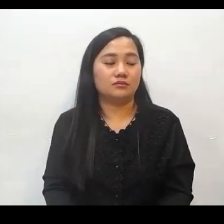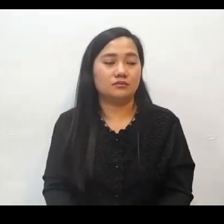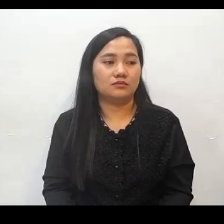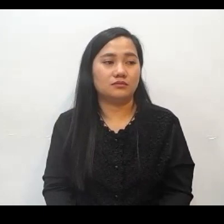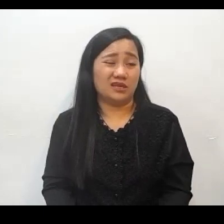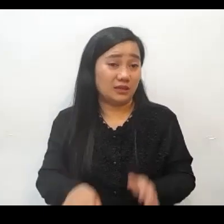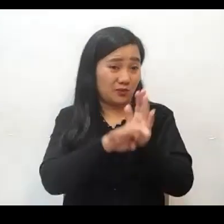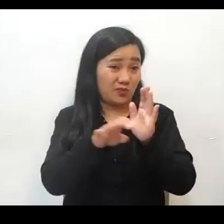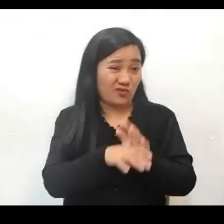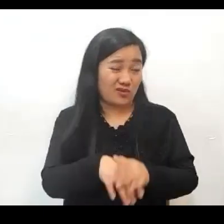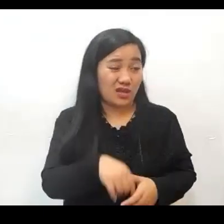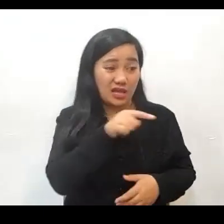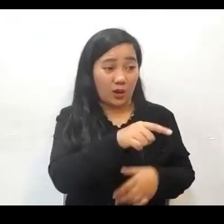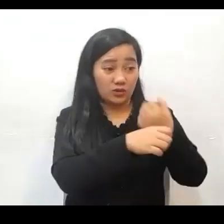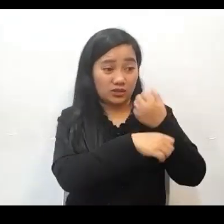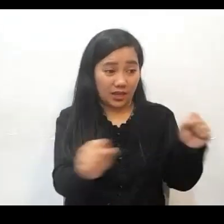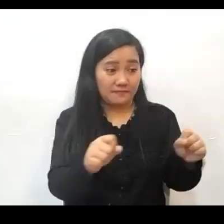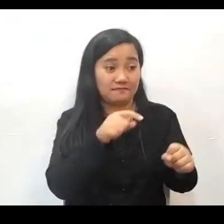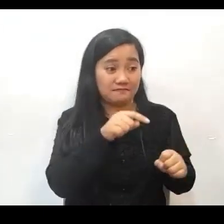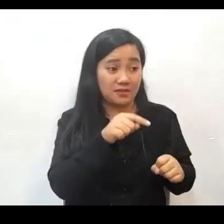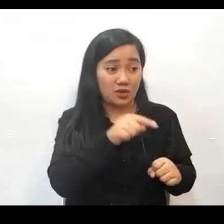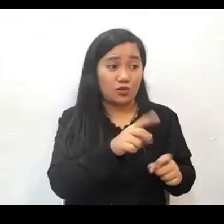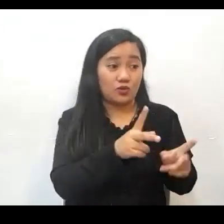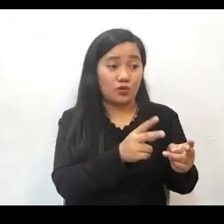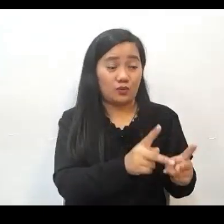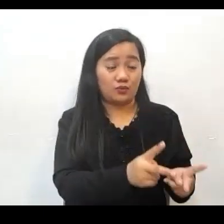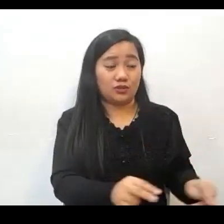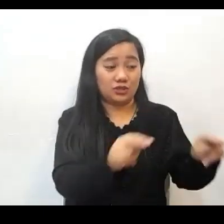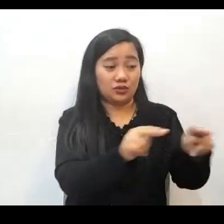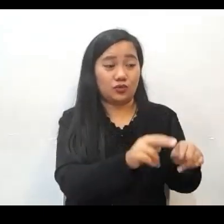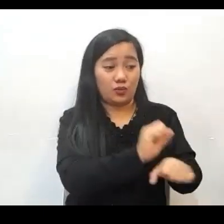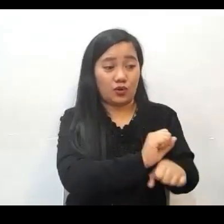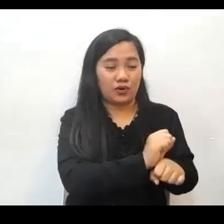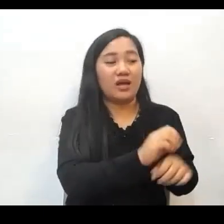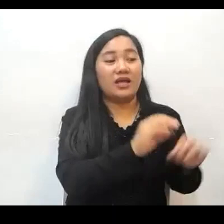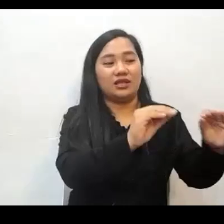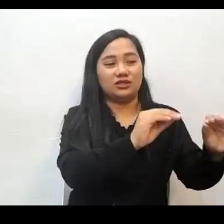Kaya kung tayo po ay naligtas bilang isang guro kailangan natin magpatuloy sa pagtuturo